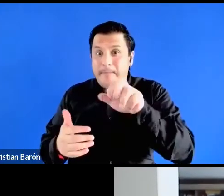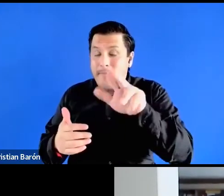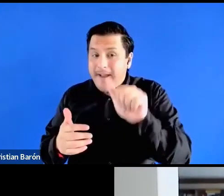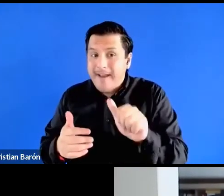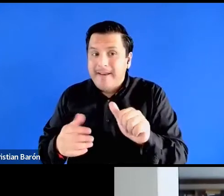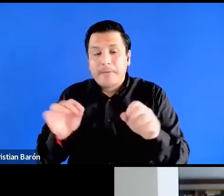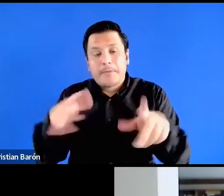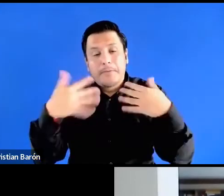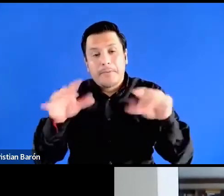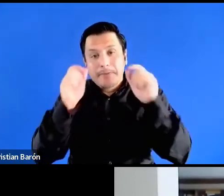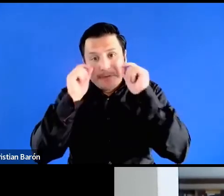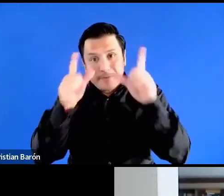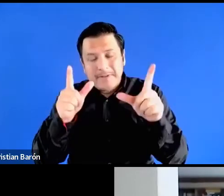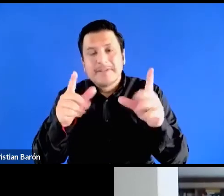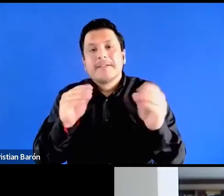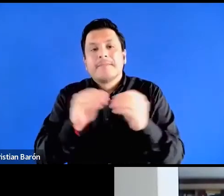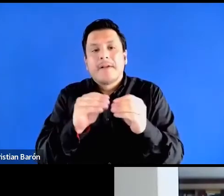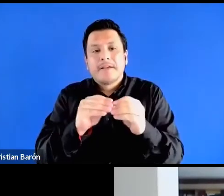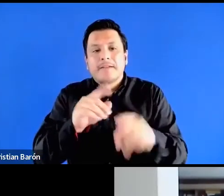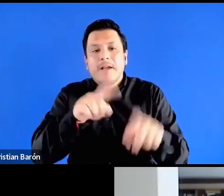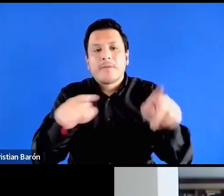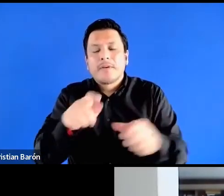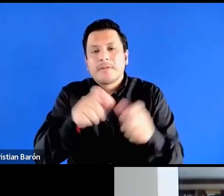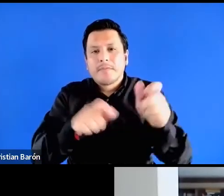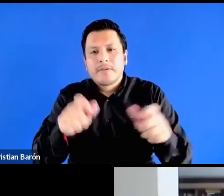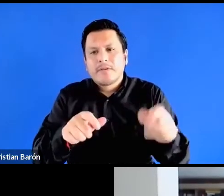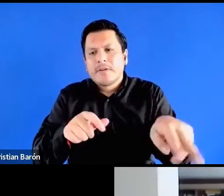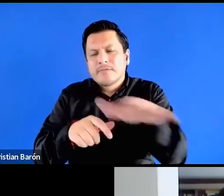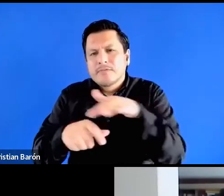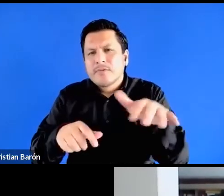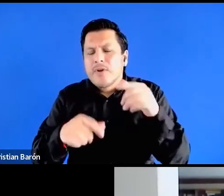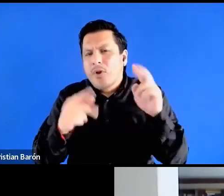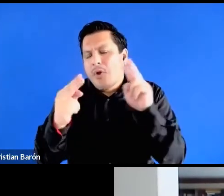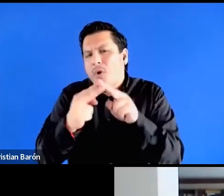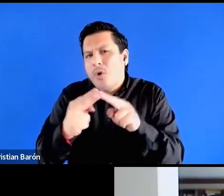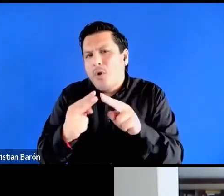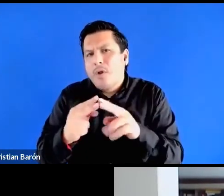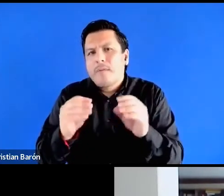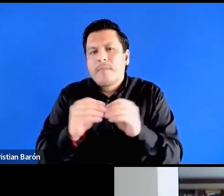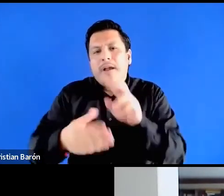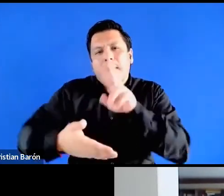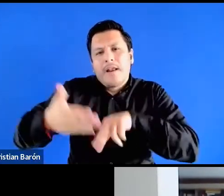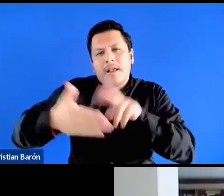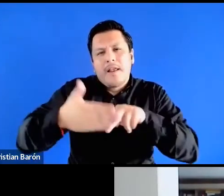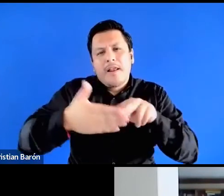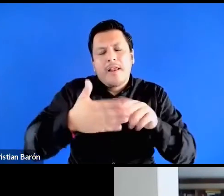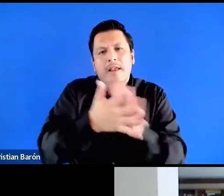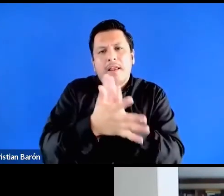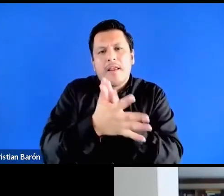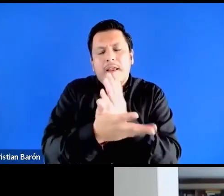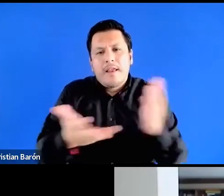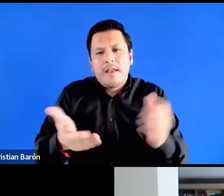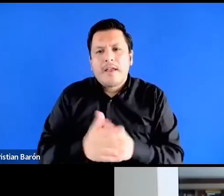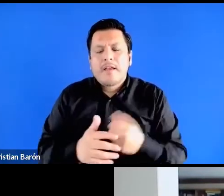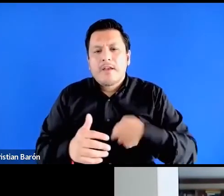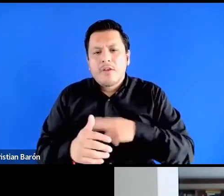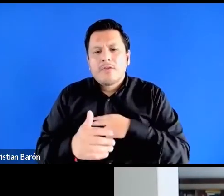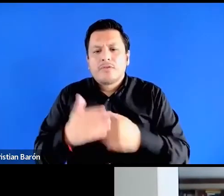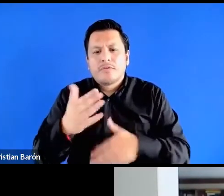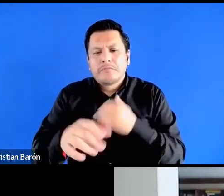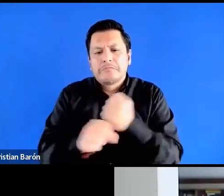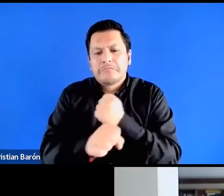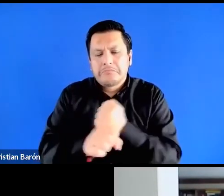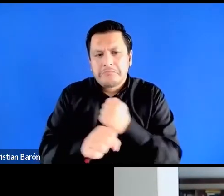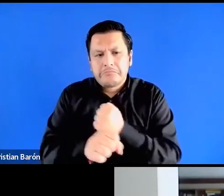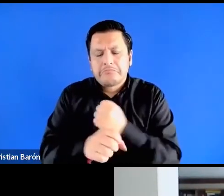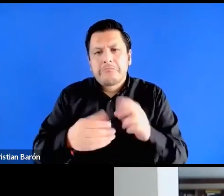sorprende incluso a las personas que conocemos y que leímos, que hemos leído su trabajo y